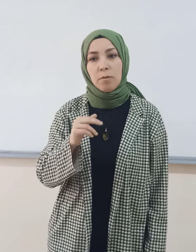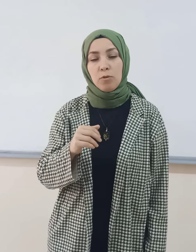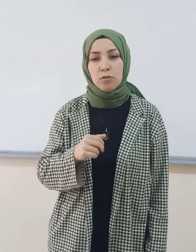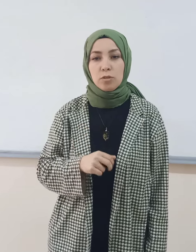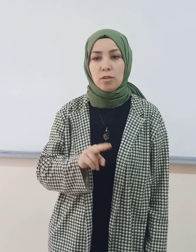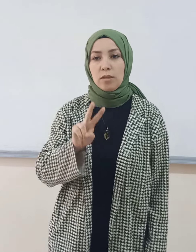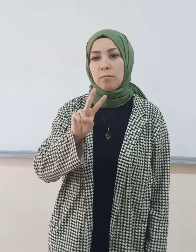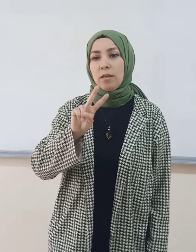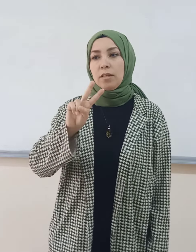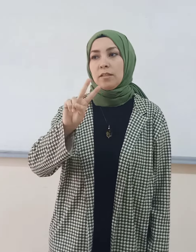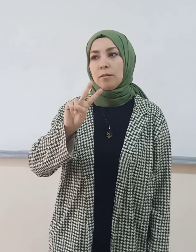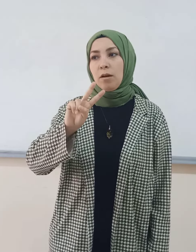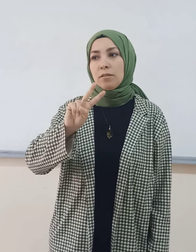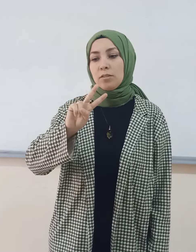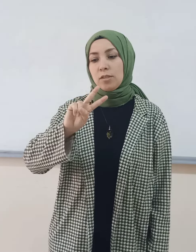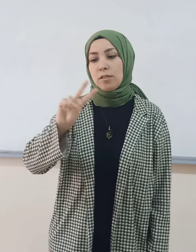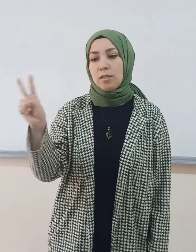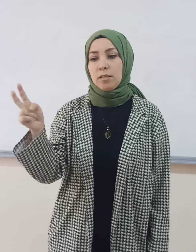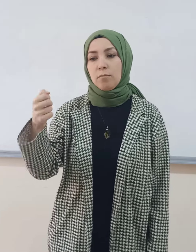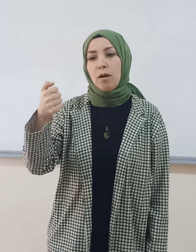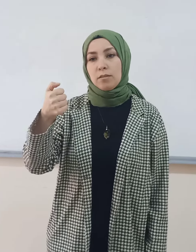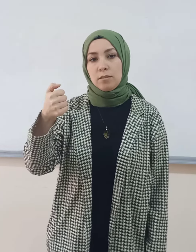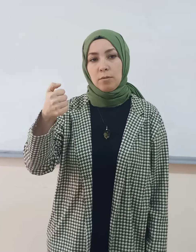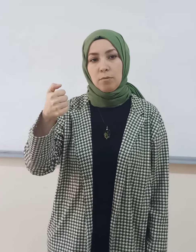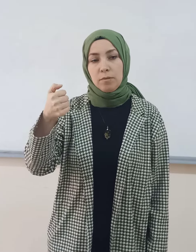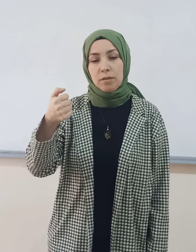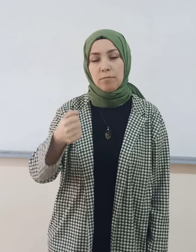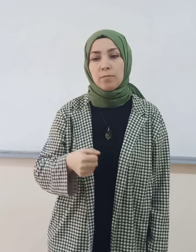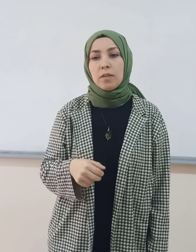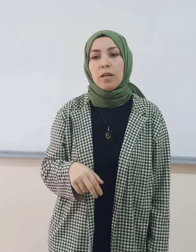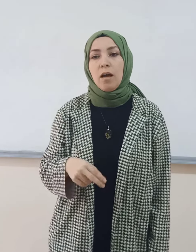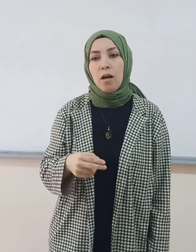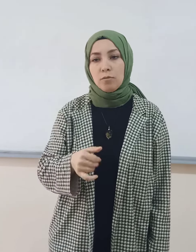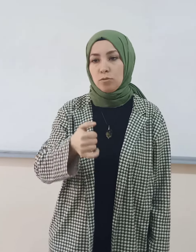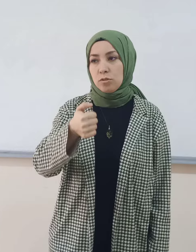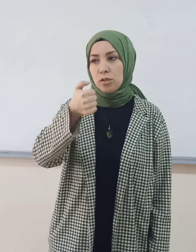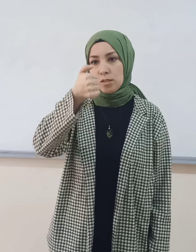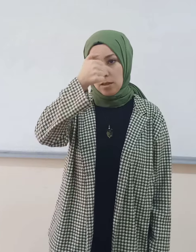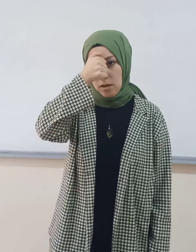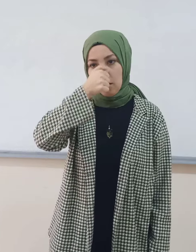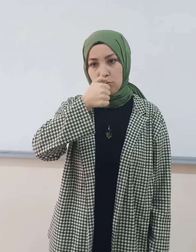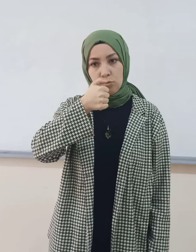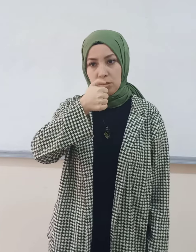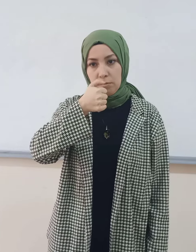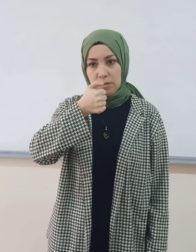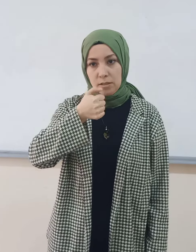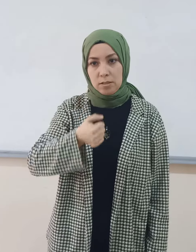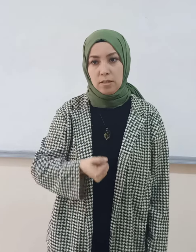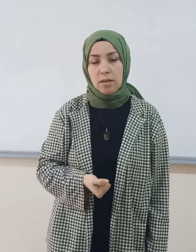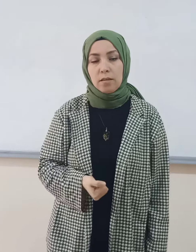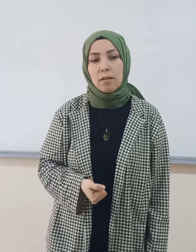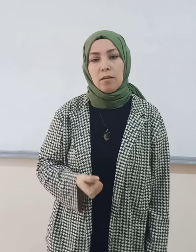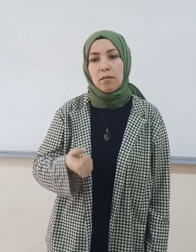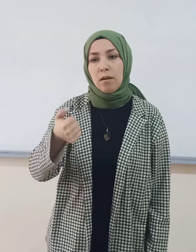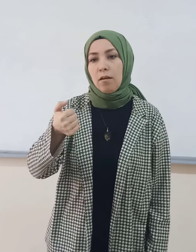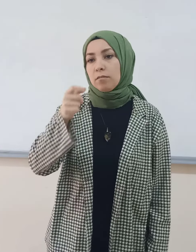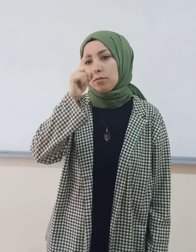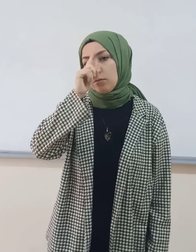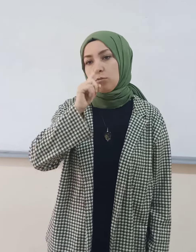onu da söyleyelim. 26 diyeceksek 26 yapabilirim. 600 diyeceksek 600 diyebilirsiniz direkt. Ya 600